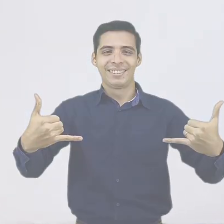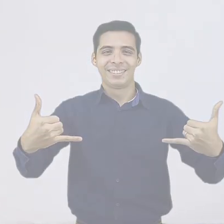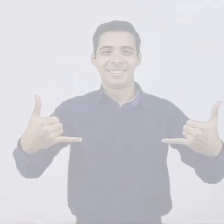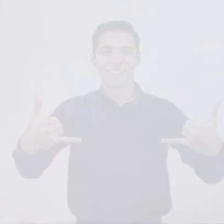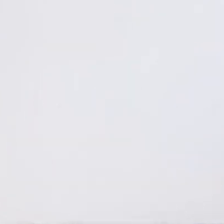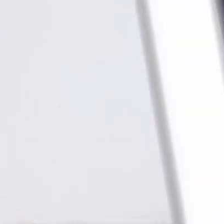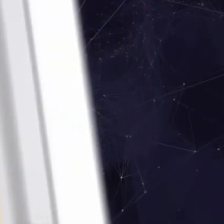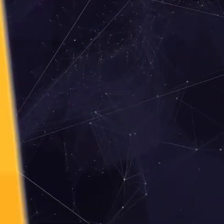Chao.